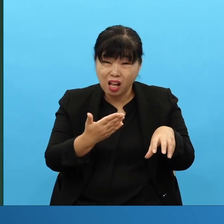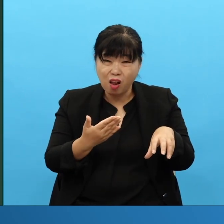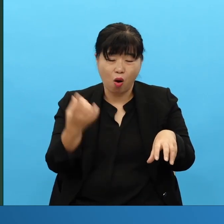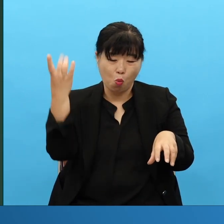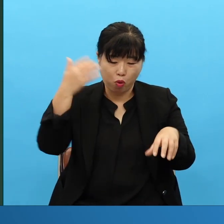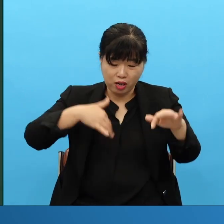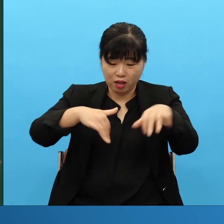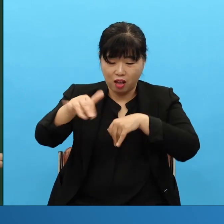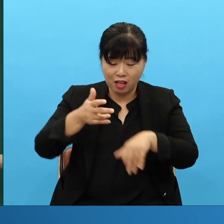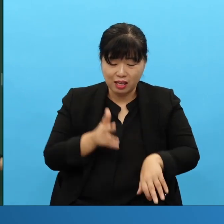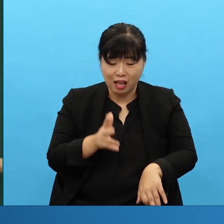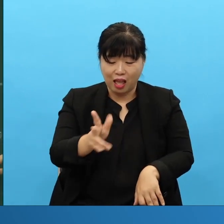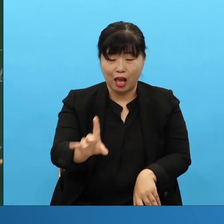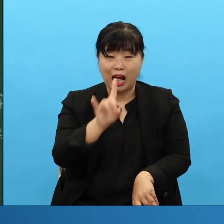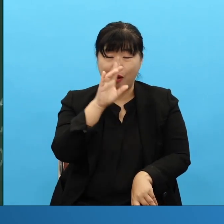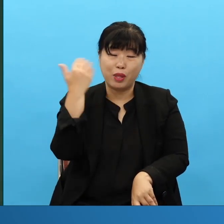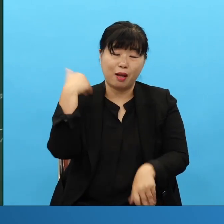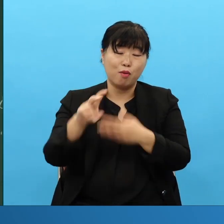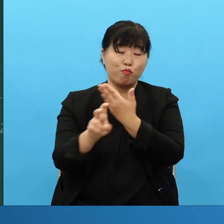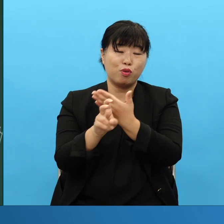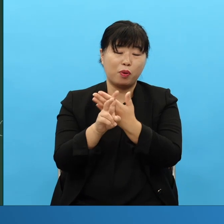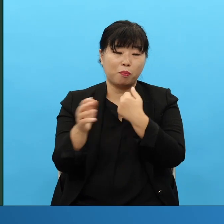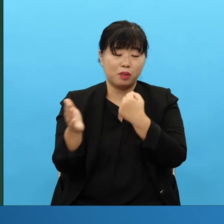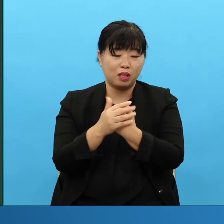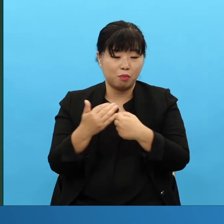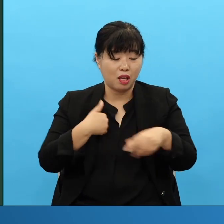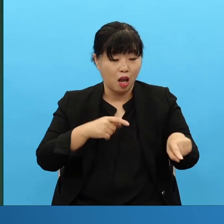뭔 이 흐름을 잘 봐야지 그렇잖아요